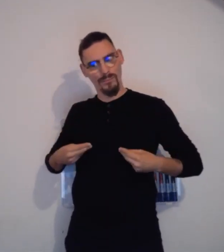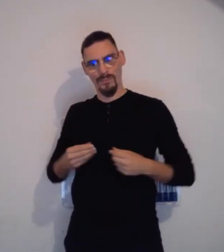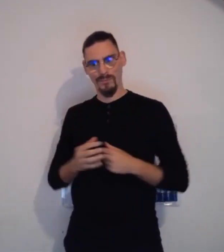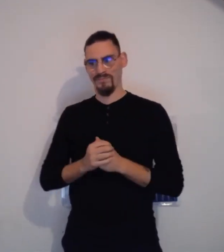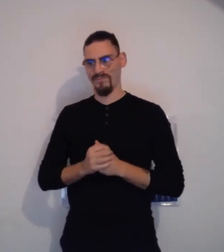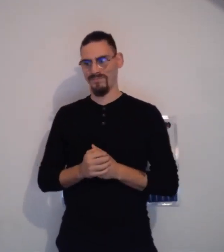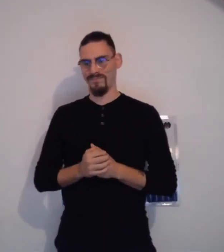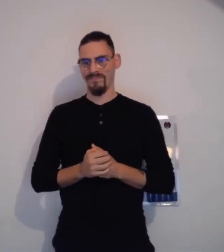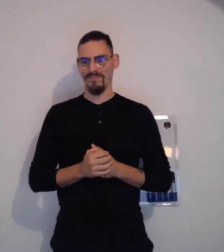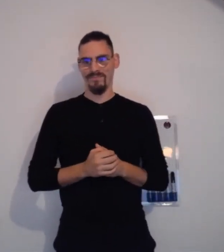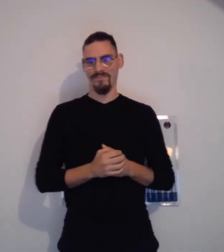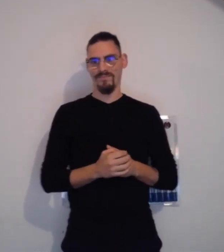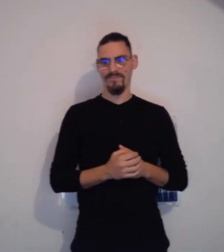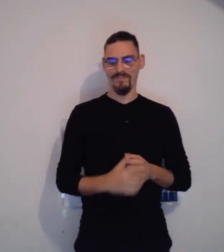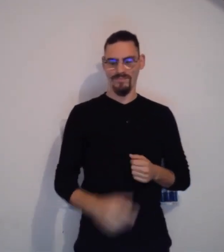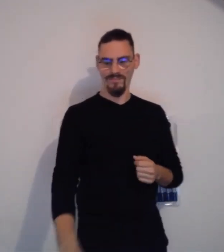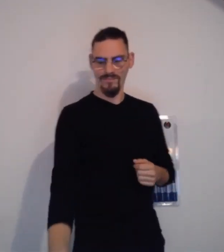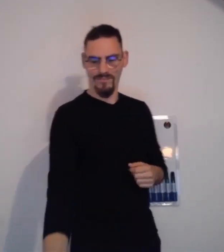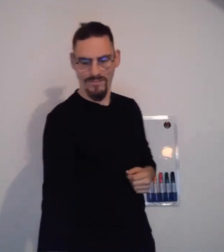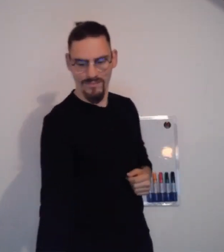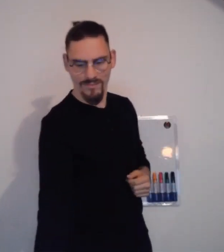Alors tout d'abord, petit mot de bienvenue.